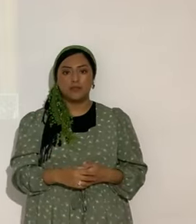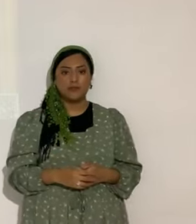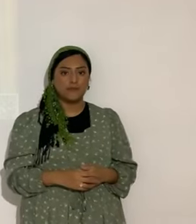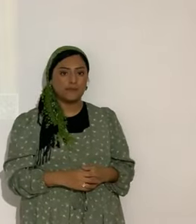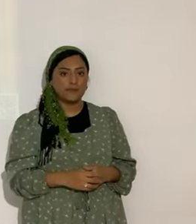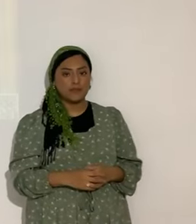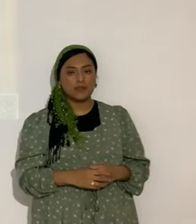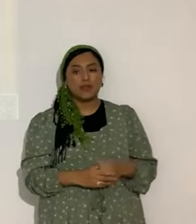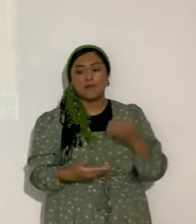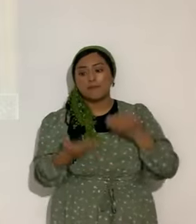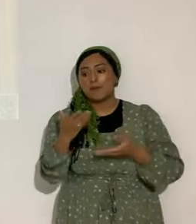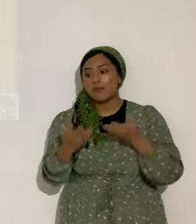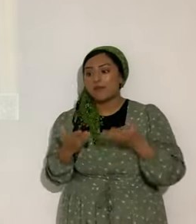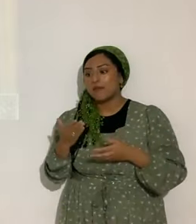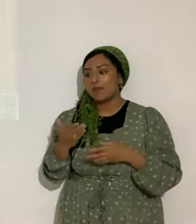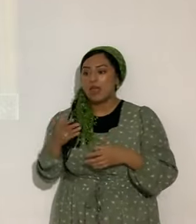Tal vez no se han hecho las cosas.